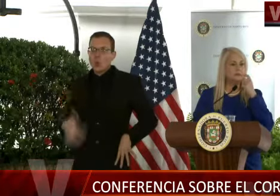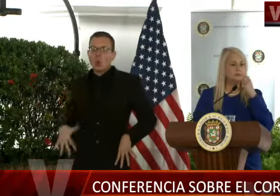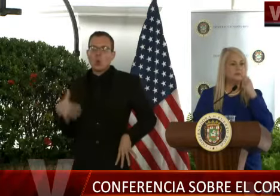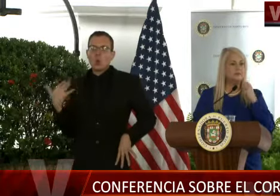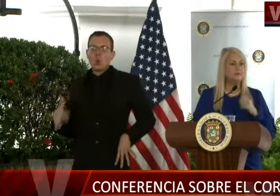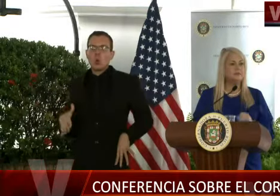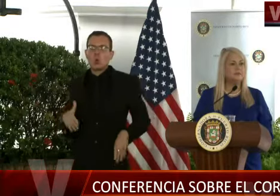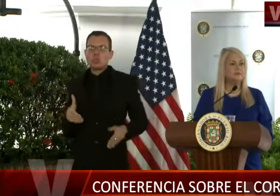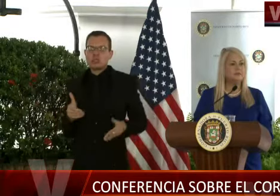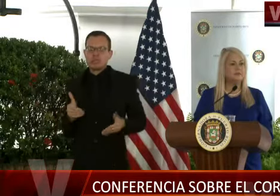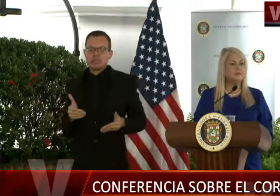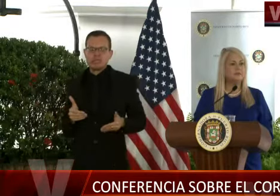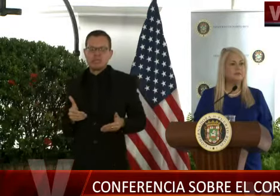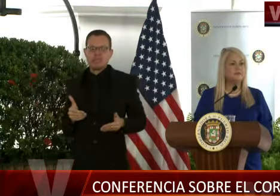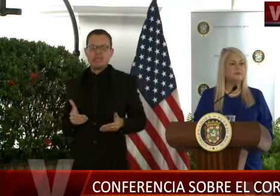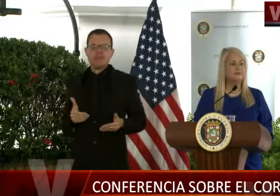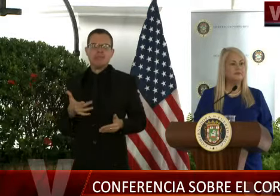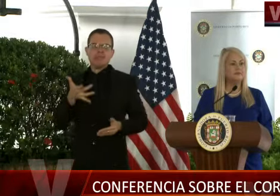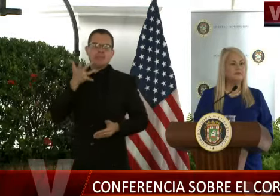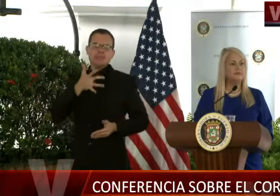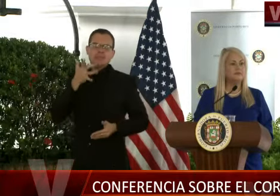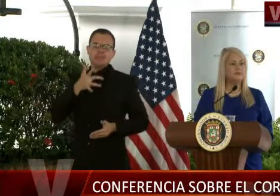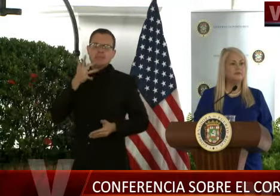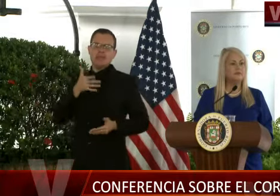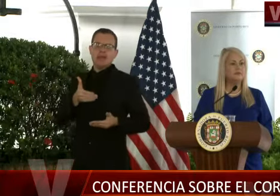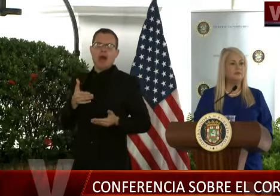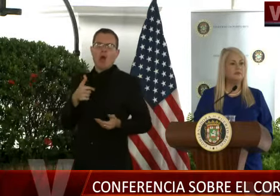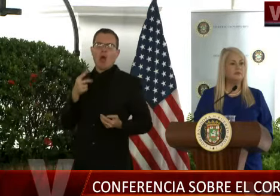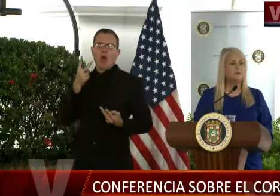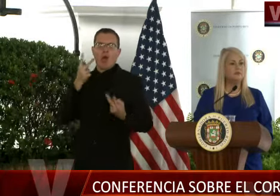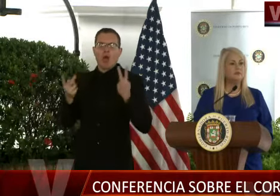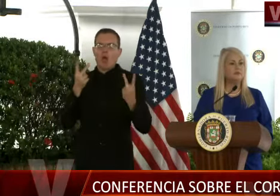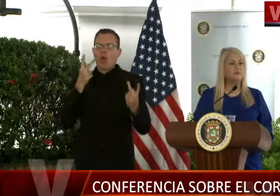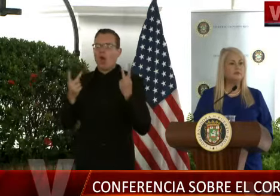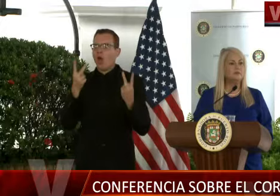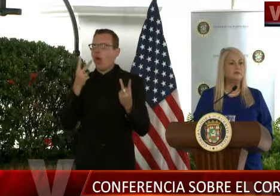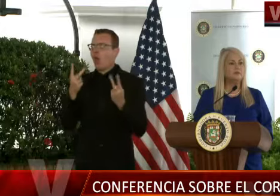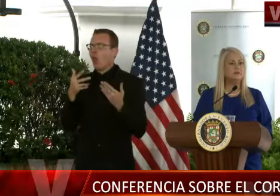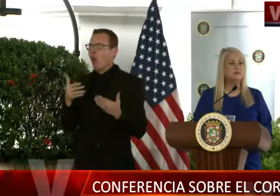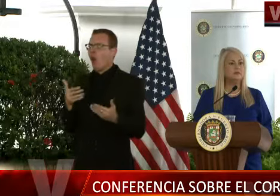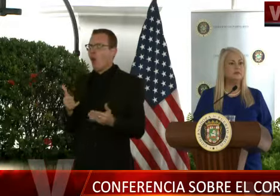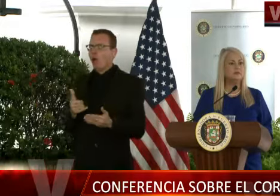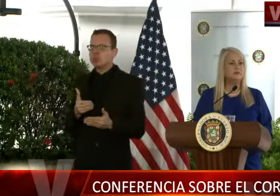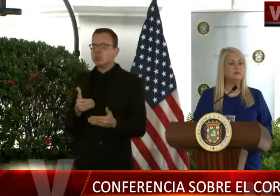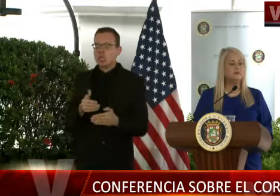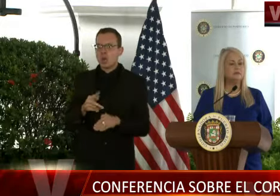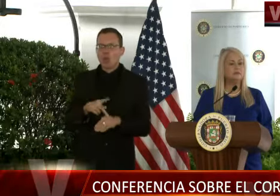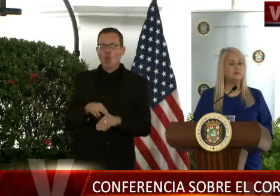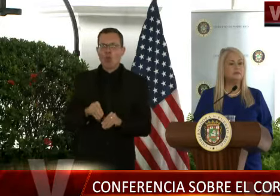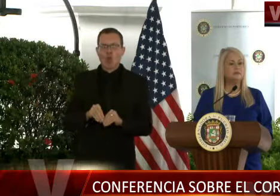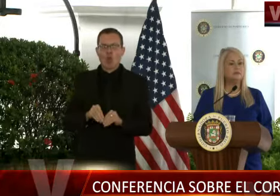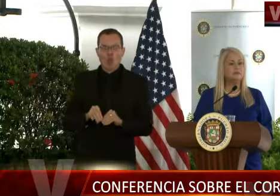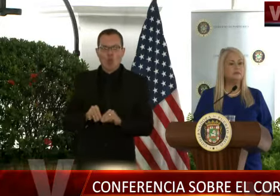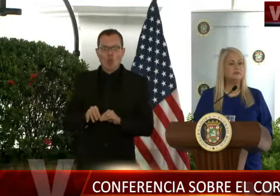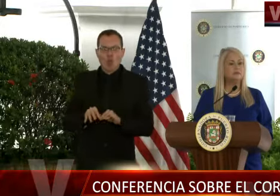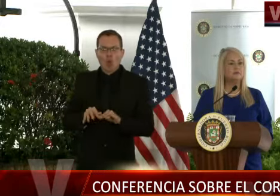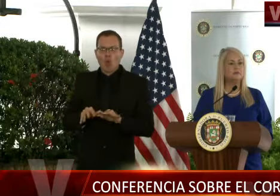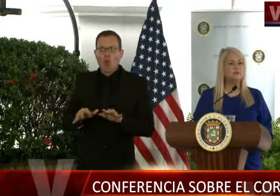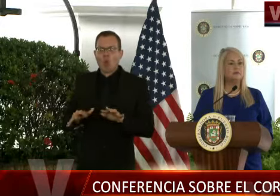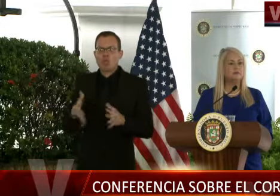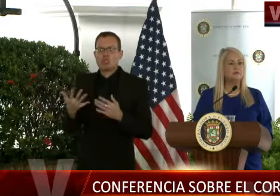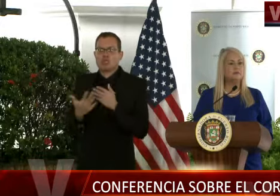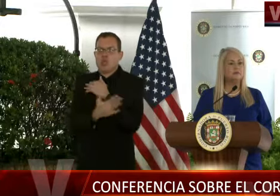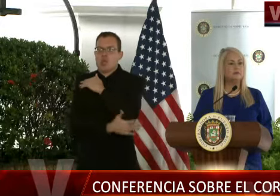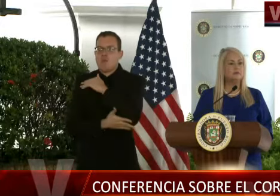y perdona la redundancia, muy real, el hecho de que se extienda este lockdown más allá